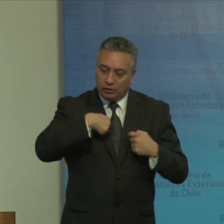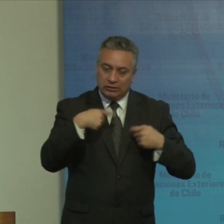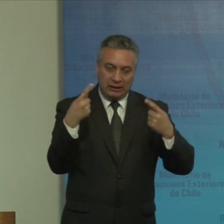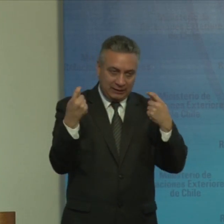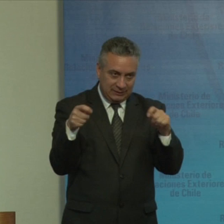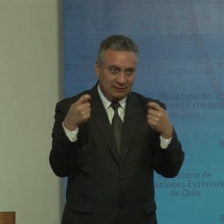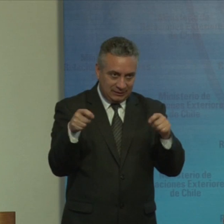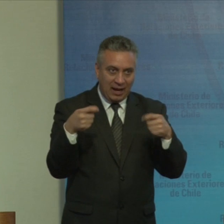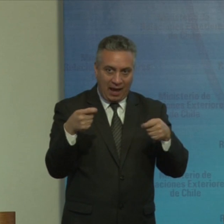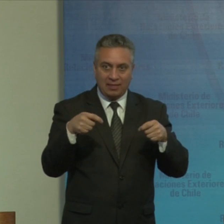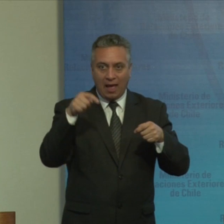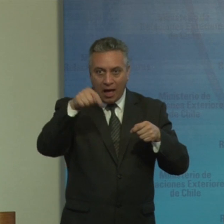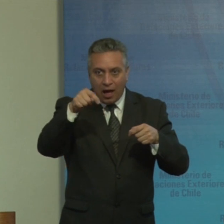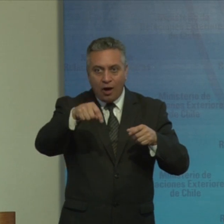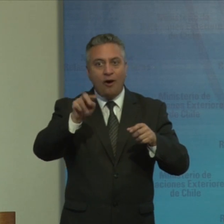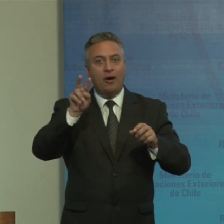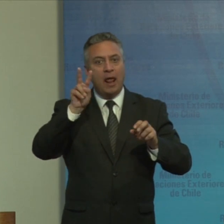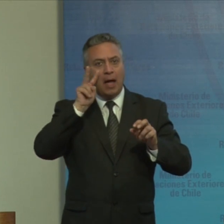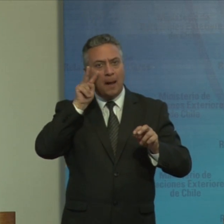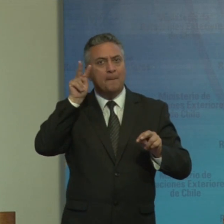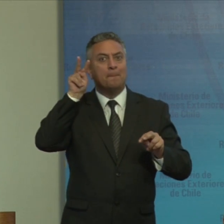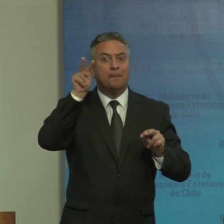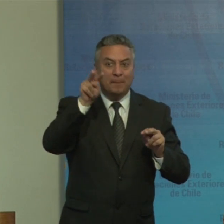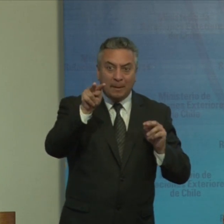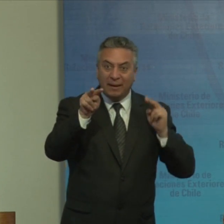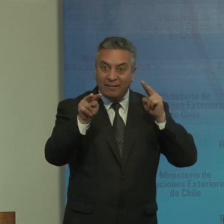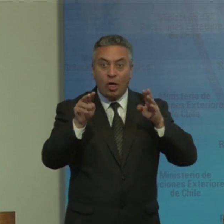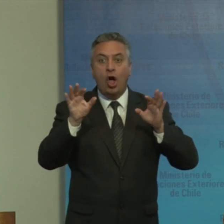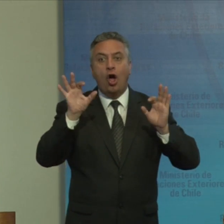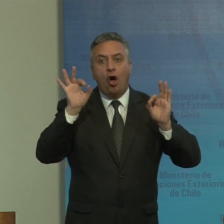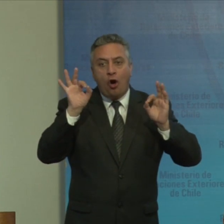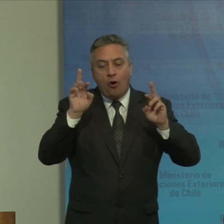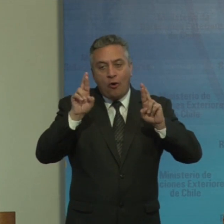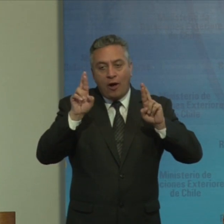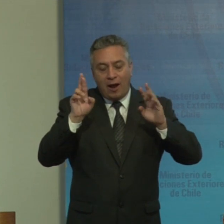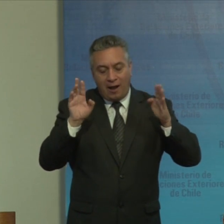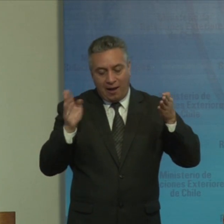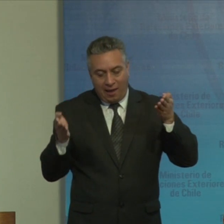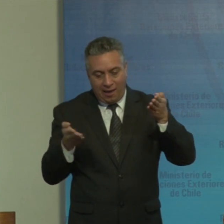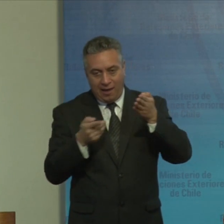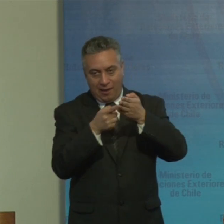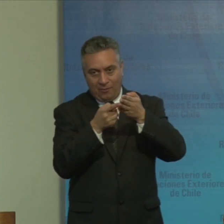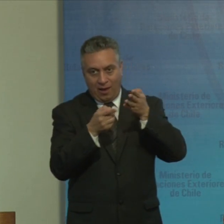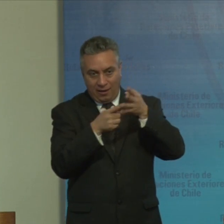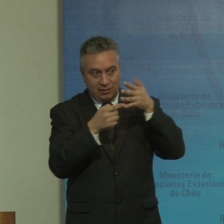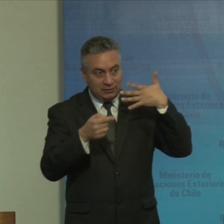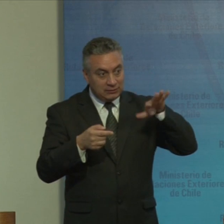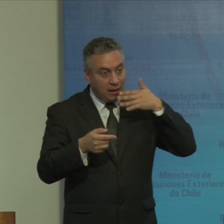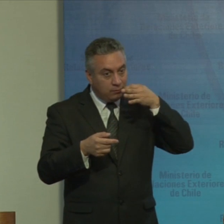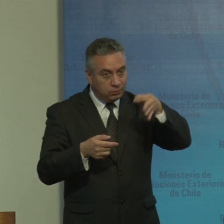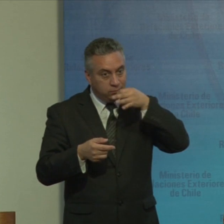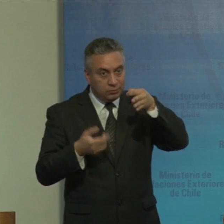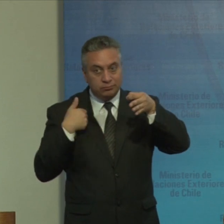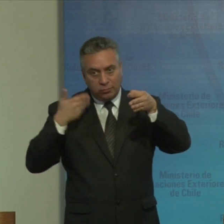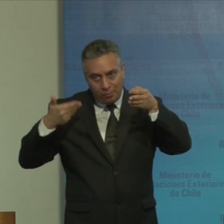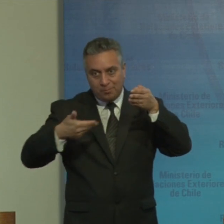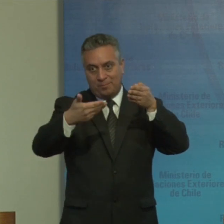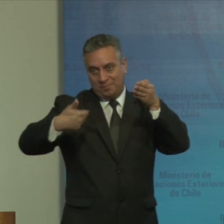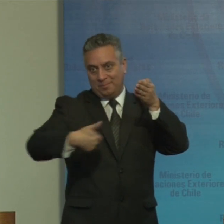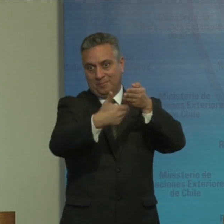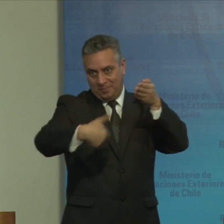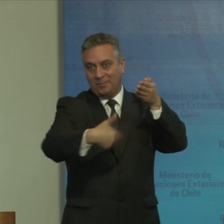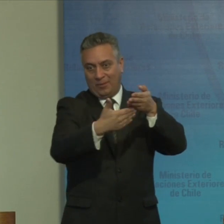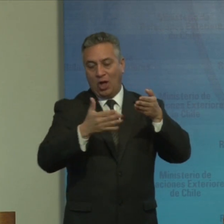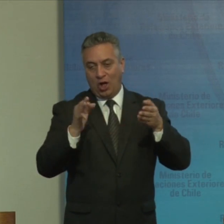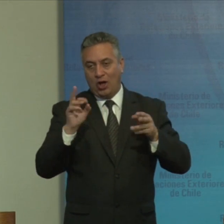traer perspectivas quizás complementarias ojalá complementarias para nuestra oficina ha sido muy